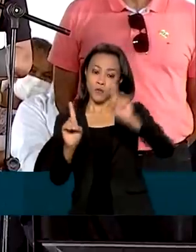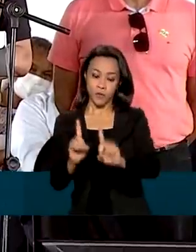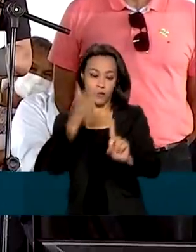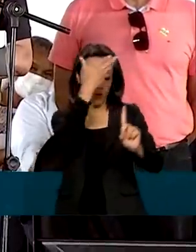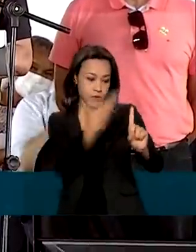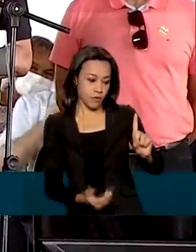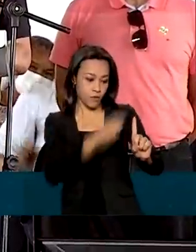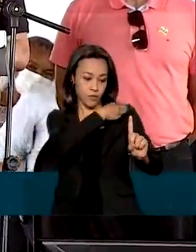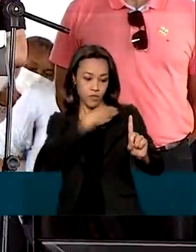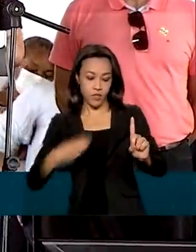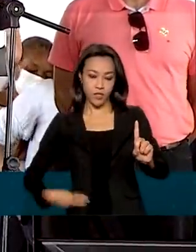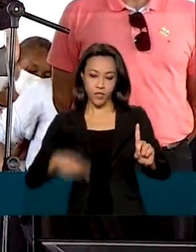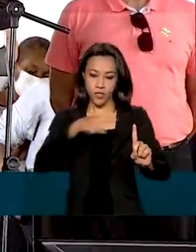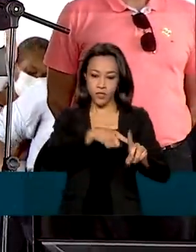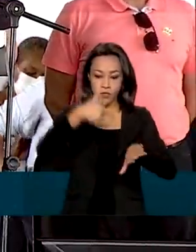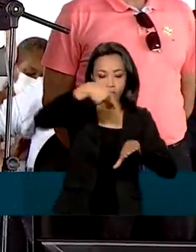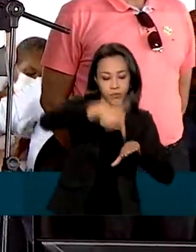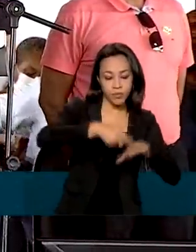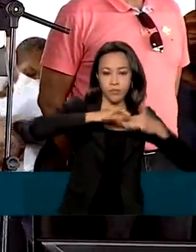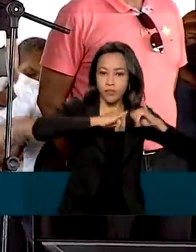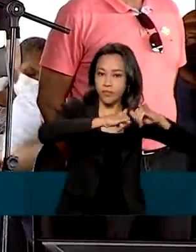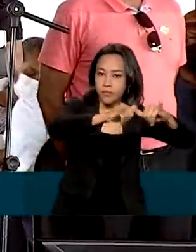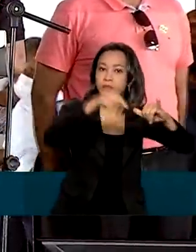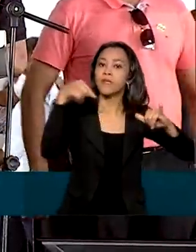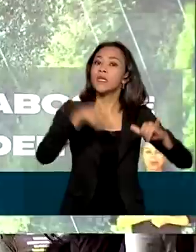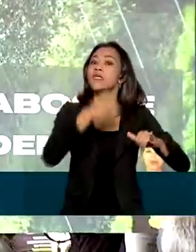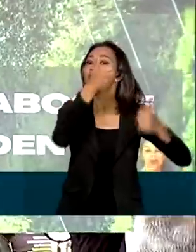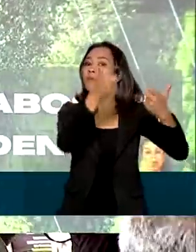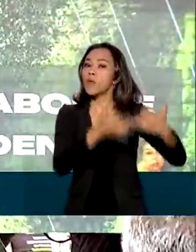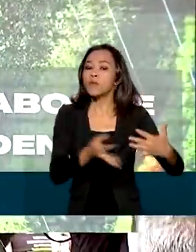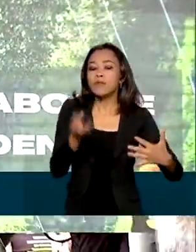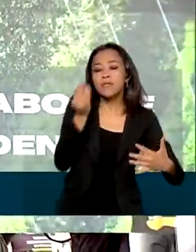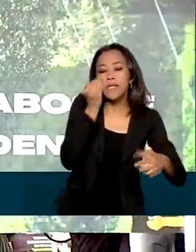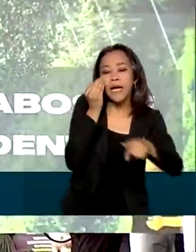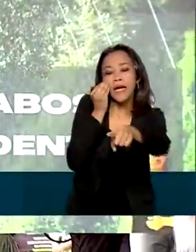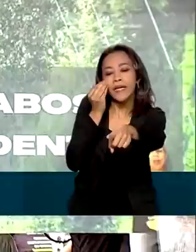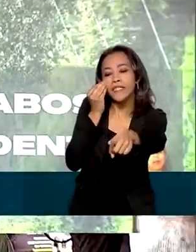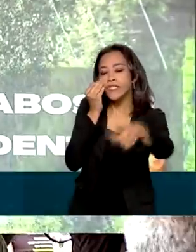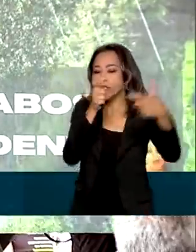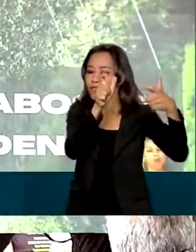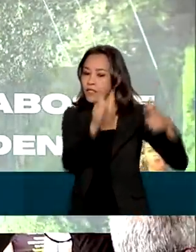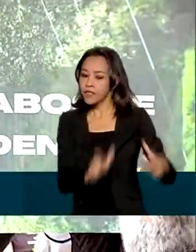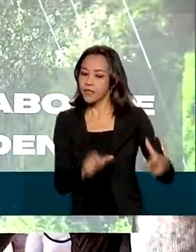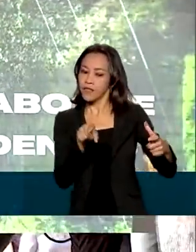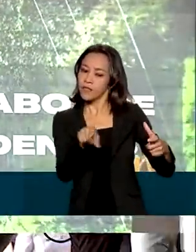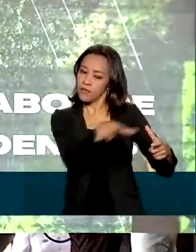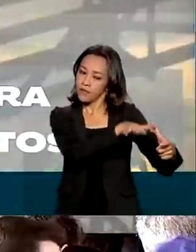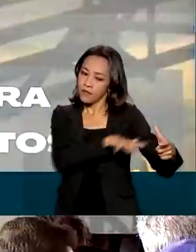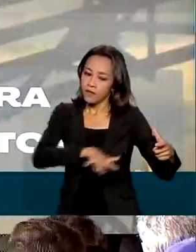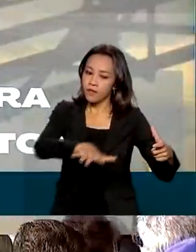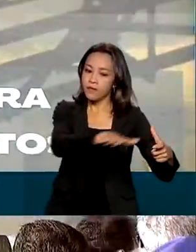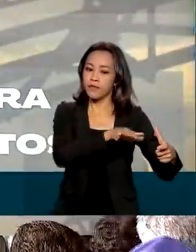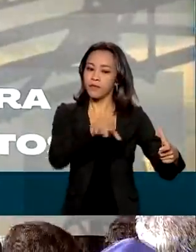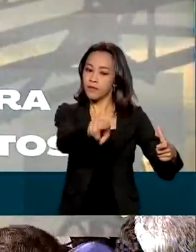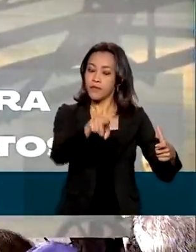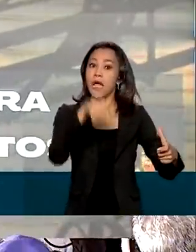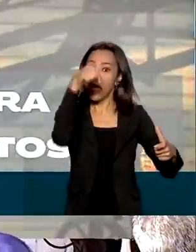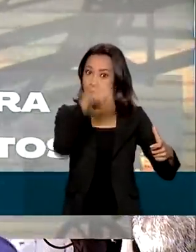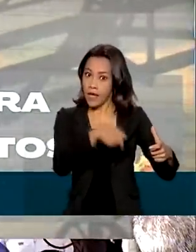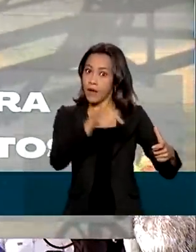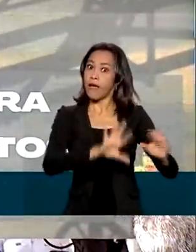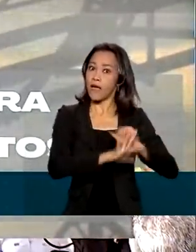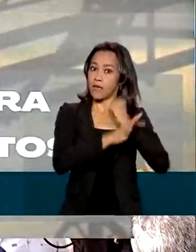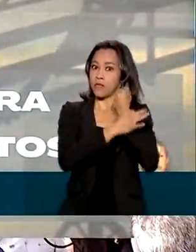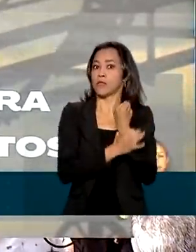Minas e Energia, Bento Albuquerque, marcou o início da fase de testes da usina termoelétrica Jaguatirica 2. A usina vai